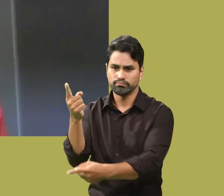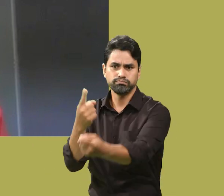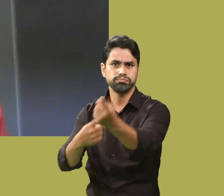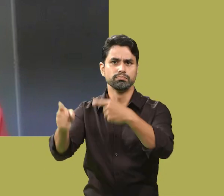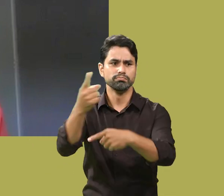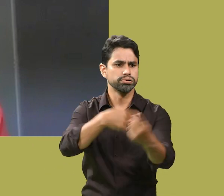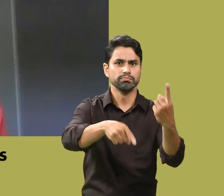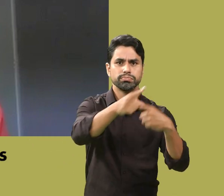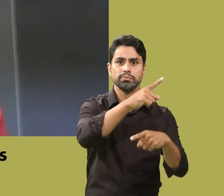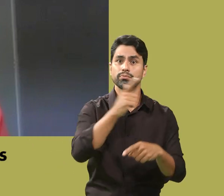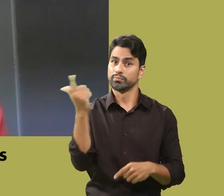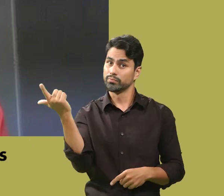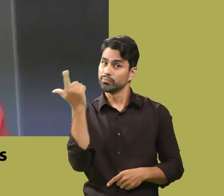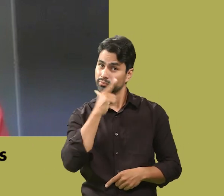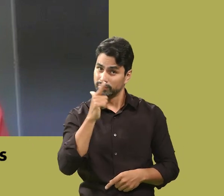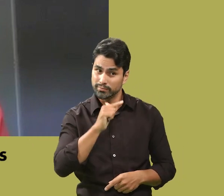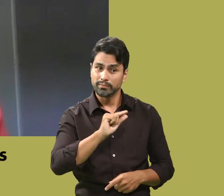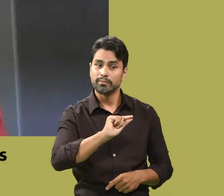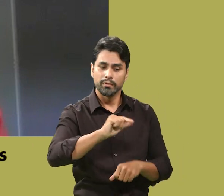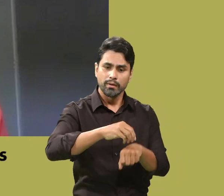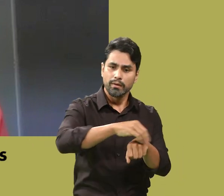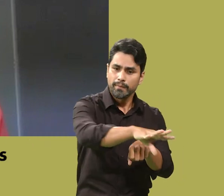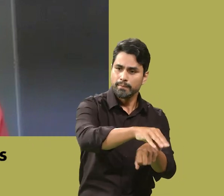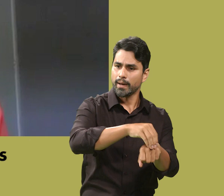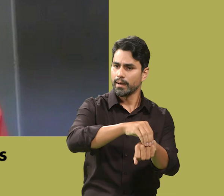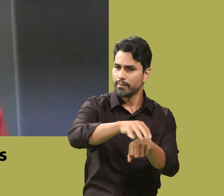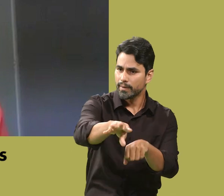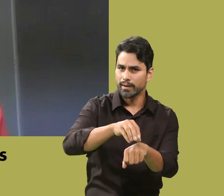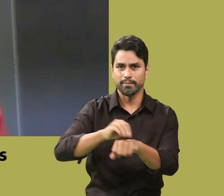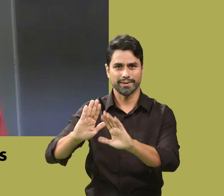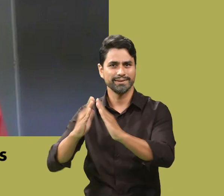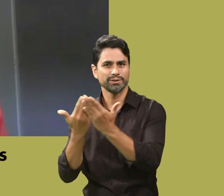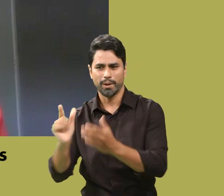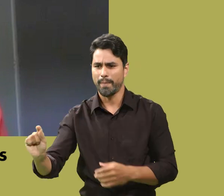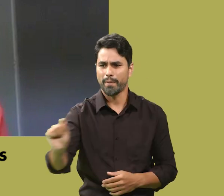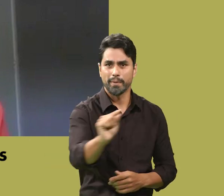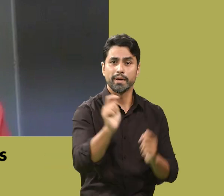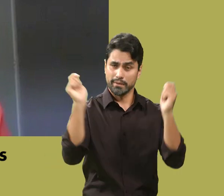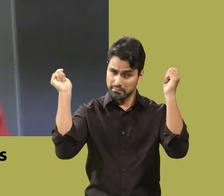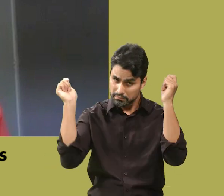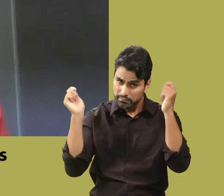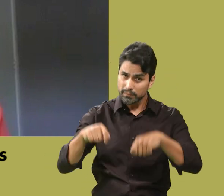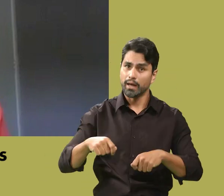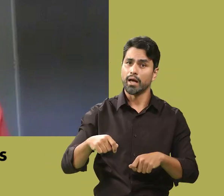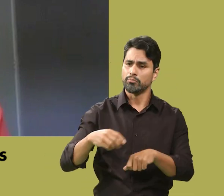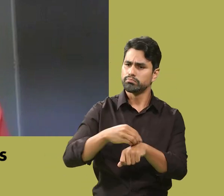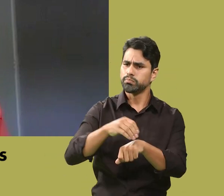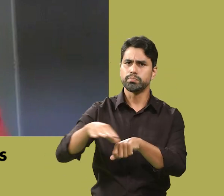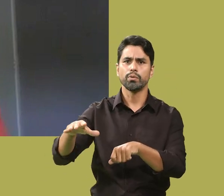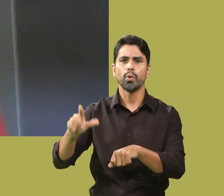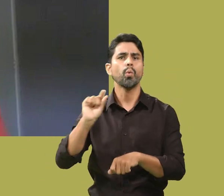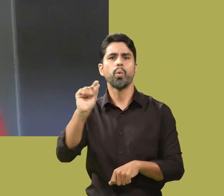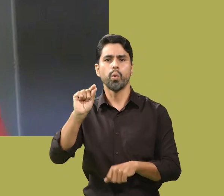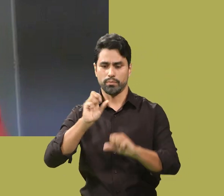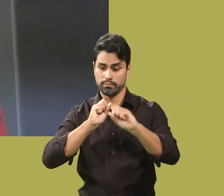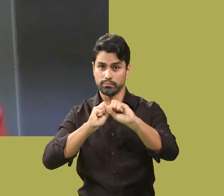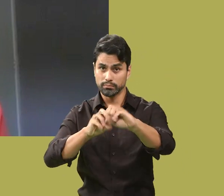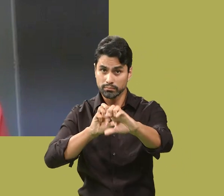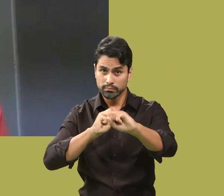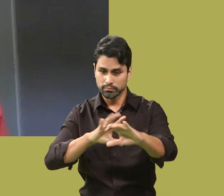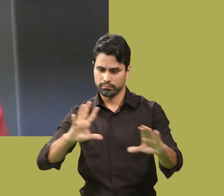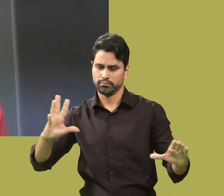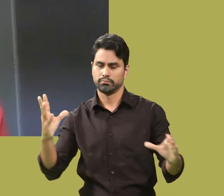essas pessoas que atuam com outros formadores nas escolas estejam bem capacitados e